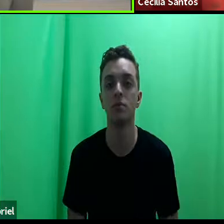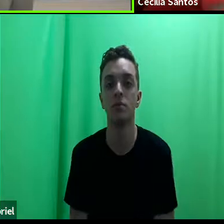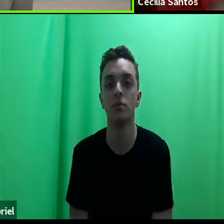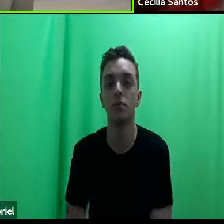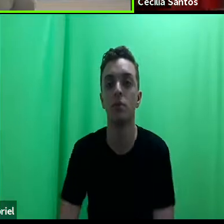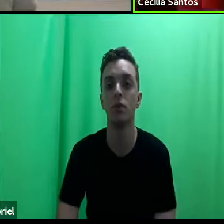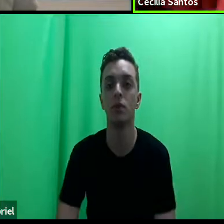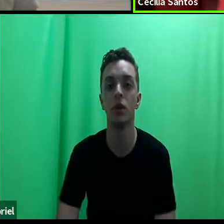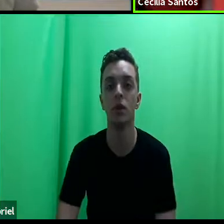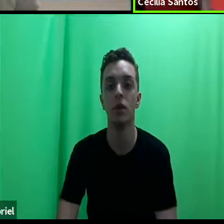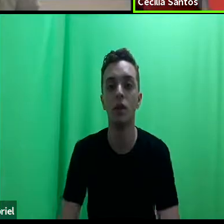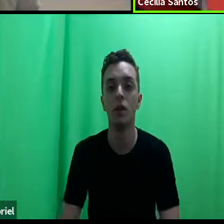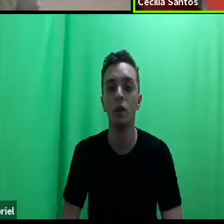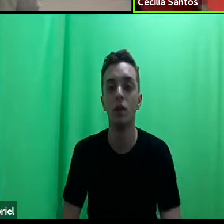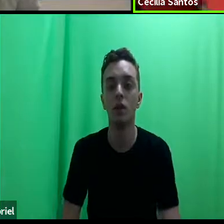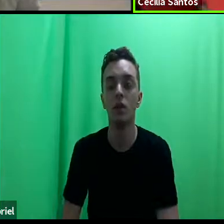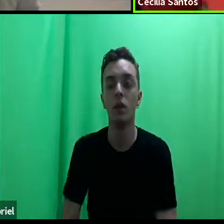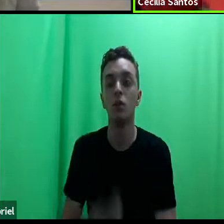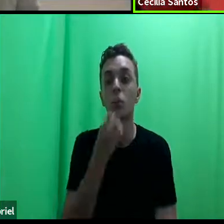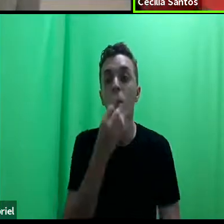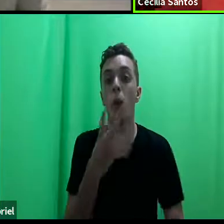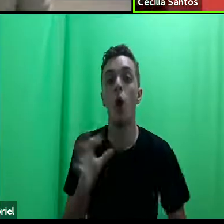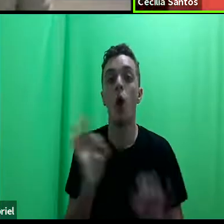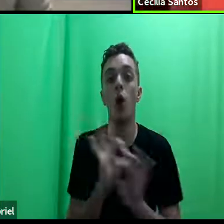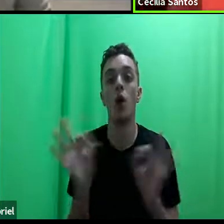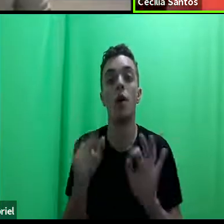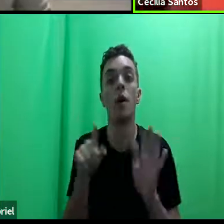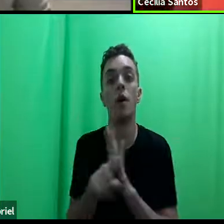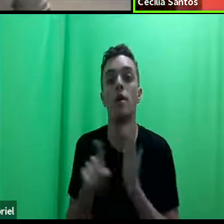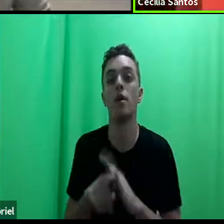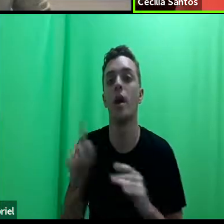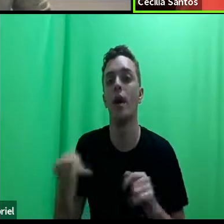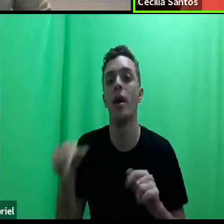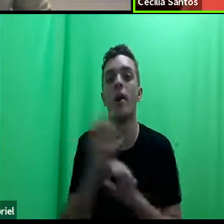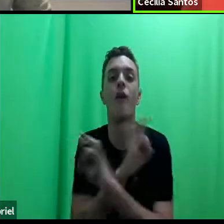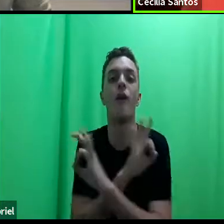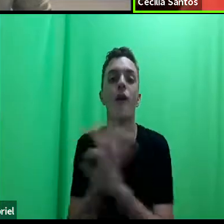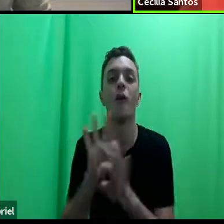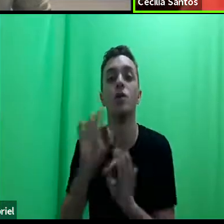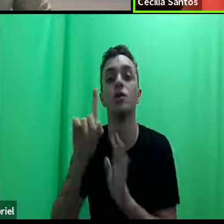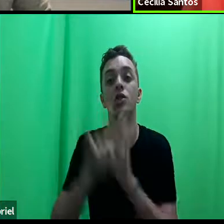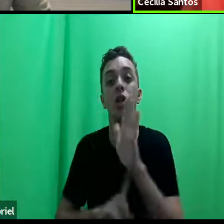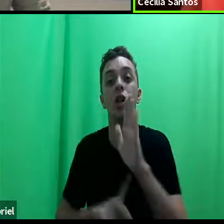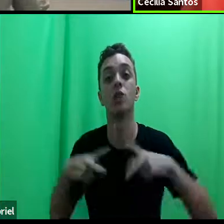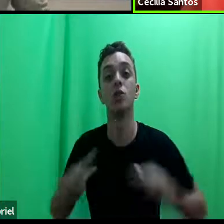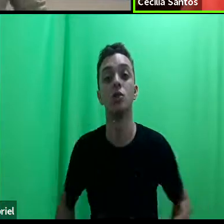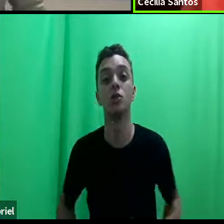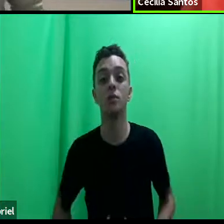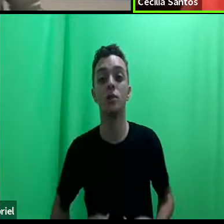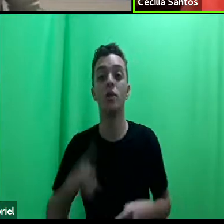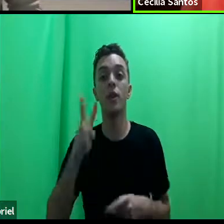Muito bom, ótima pergunta. Sim, com certeza, os direitos humanos vão ser